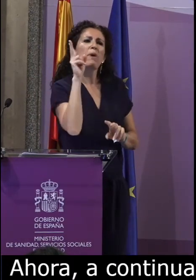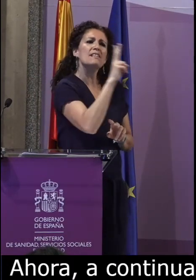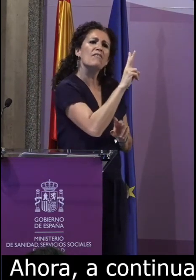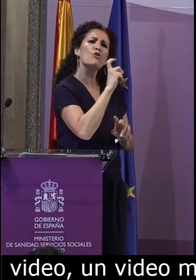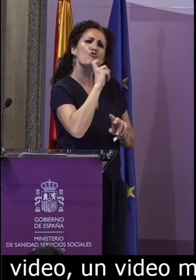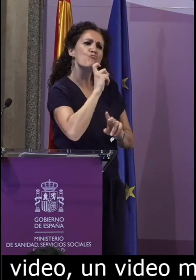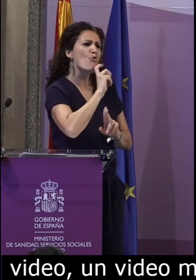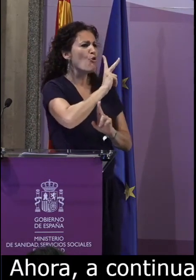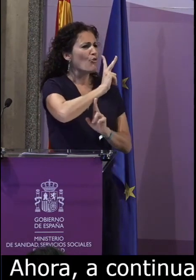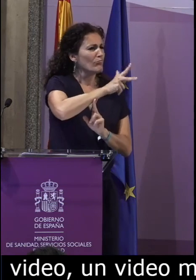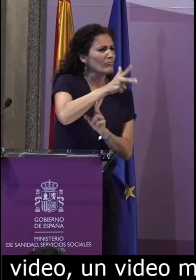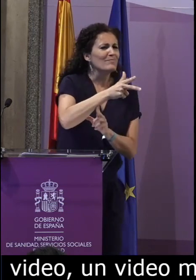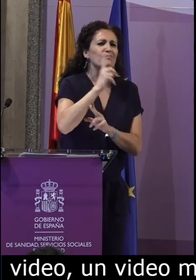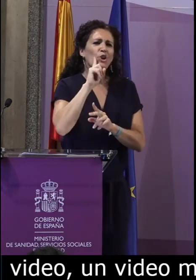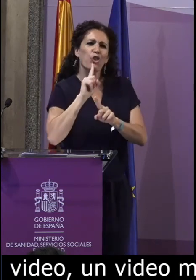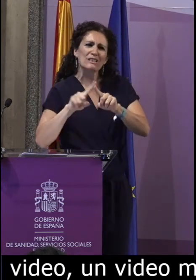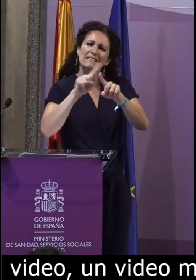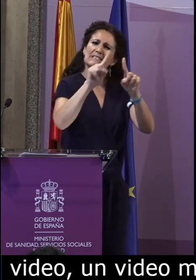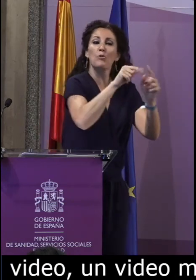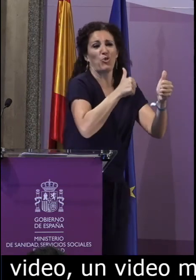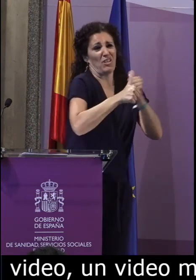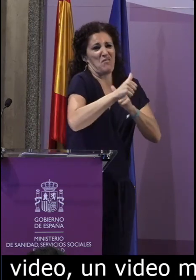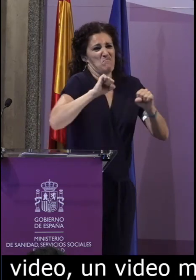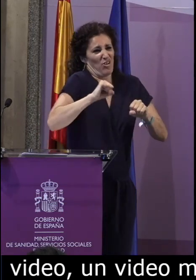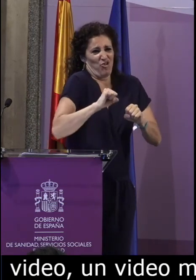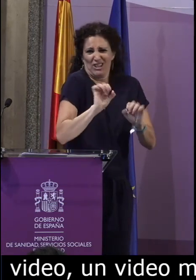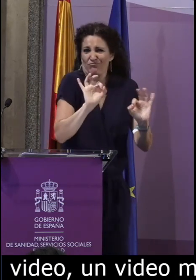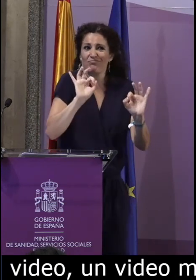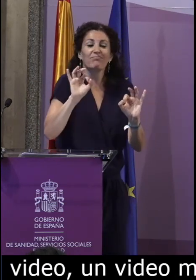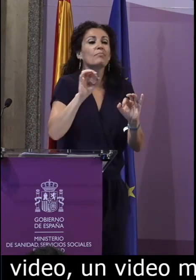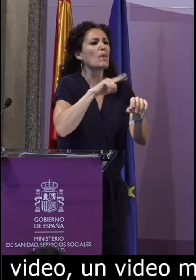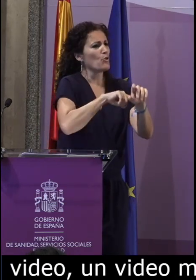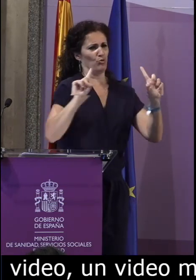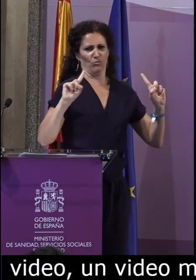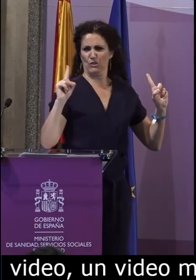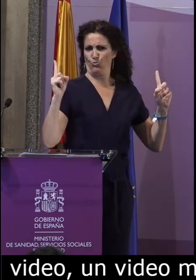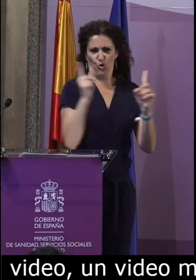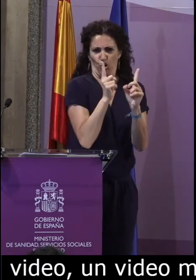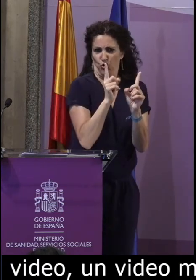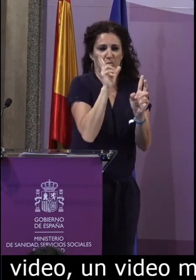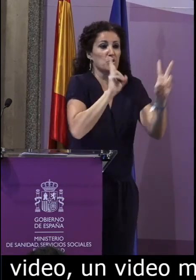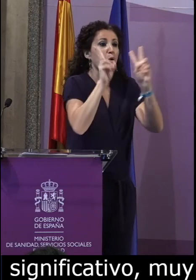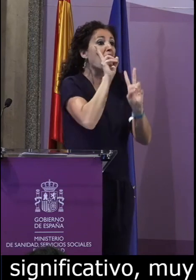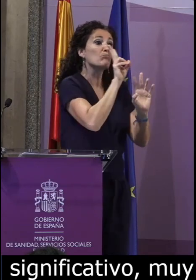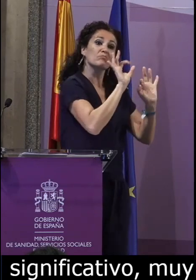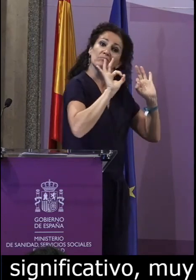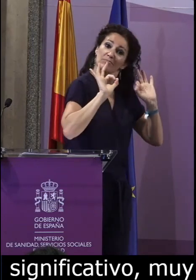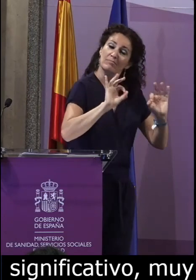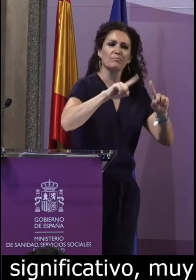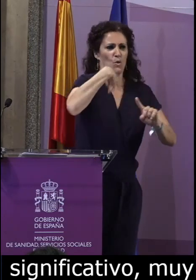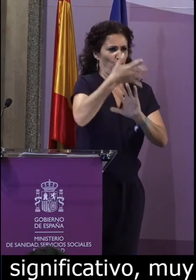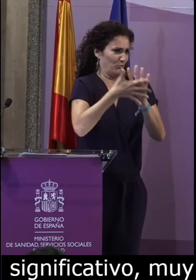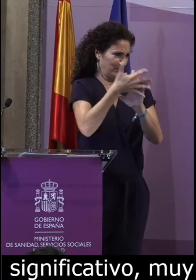visual del trabajo desarrollado a la hora de las grabaciones de los vídeos